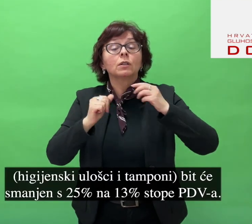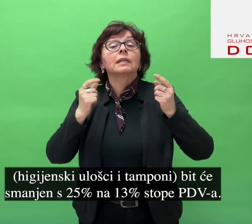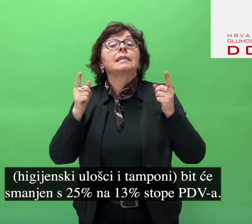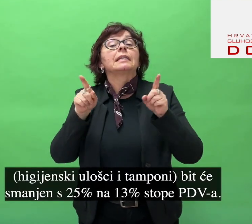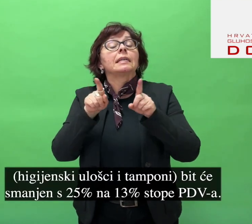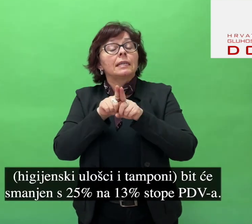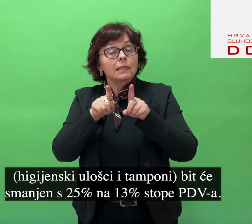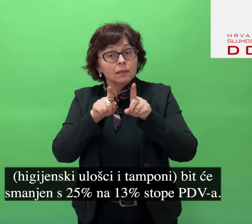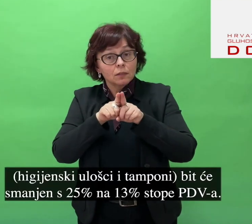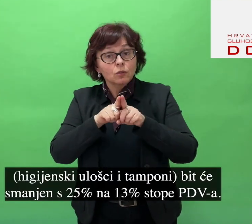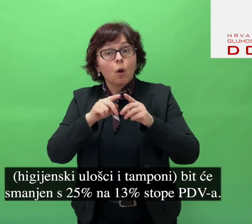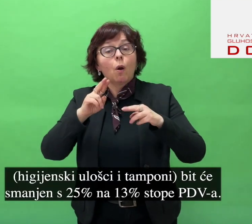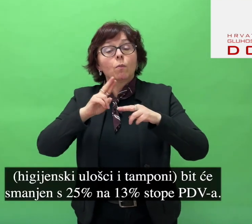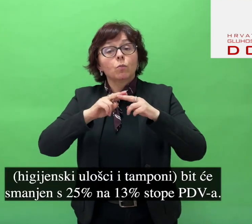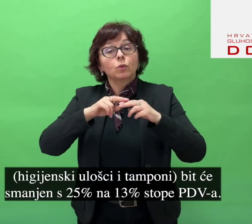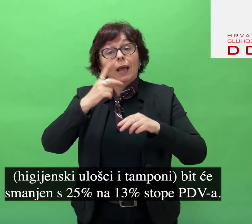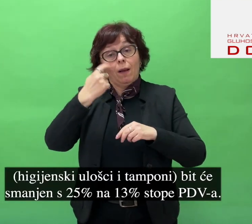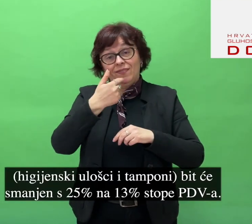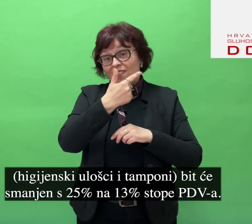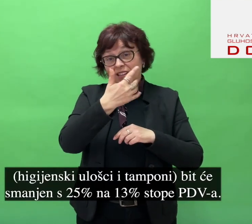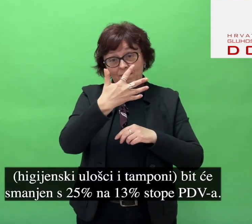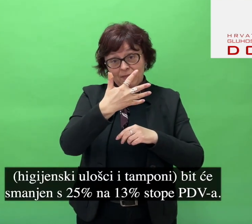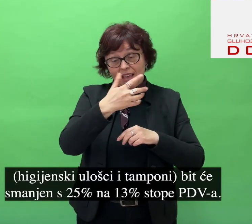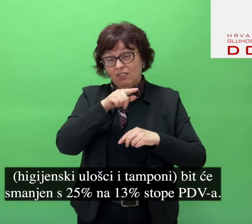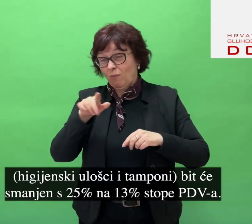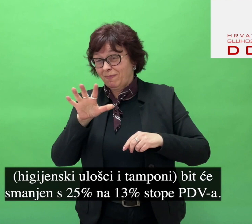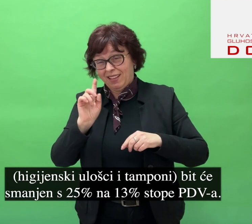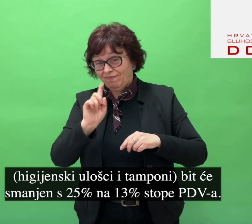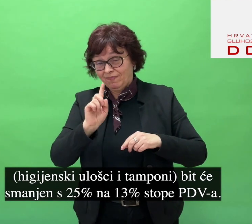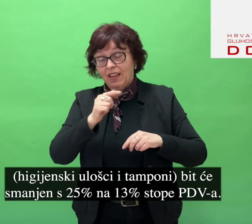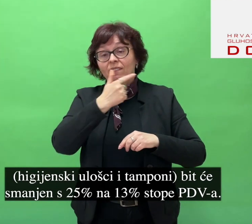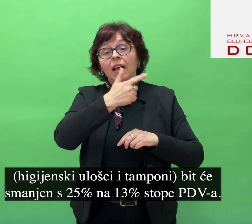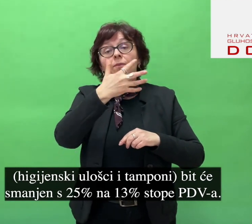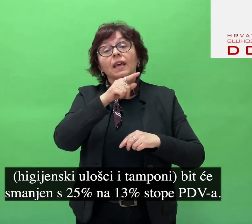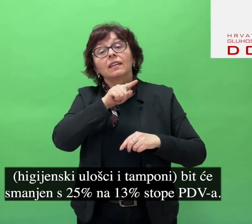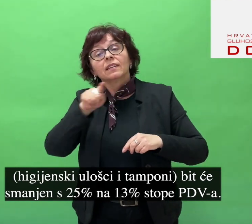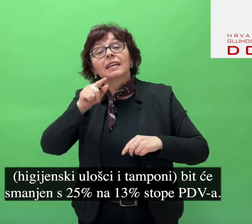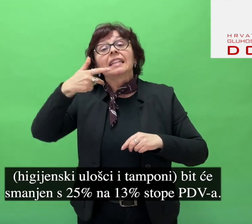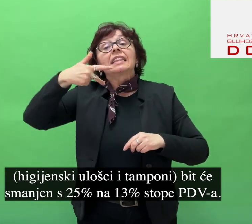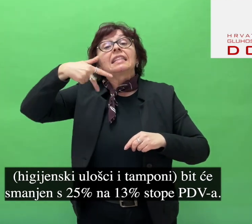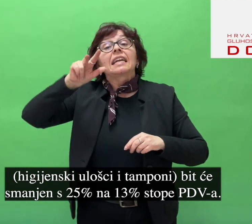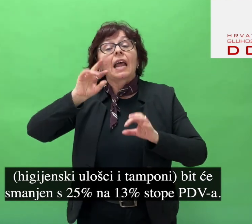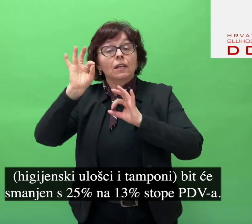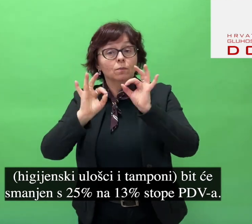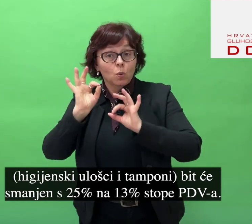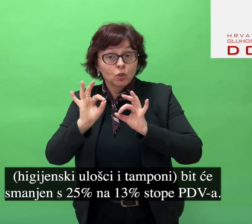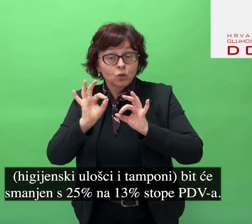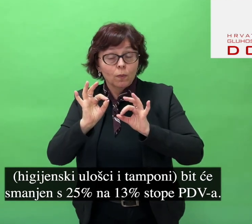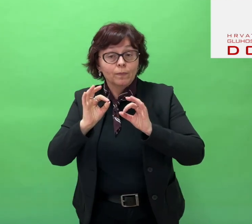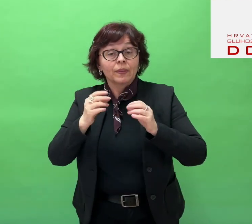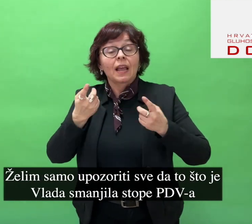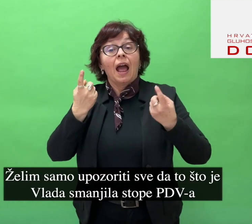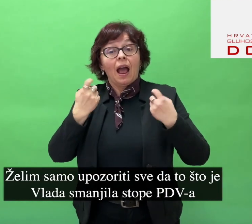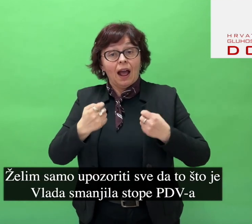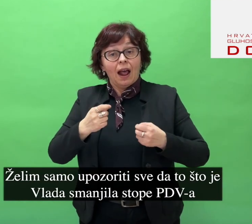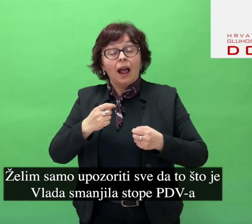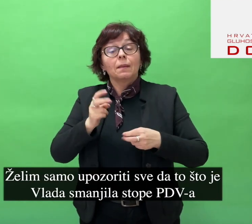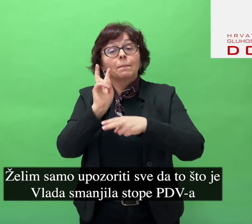i tamponi, bit će smanjen s 25% na 13% stope PDV-a. Želim